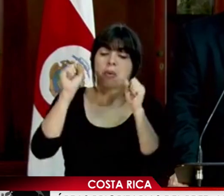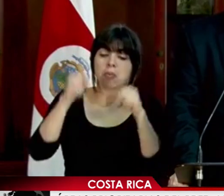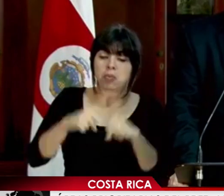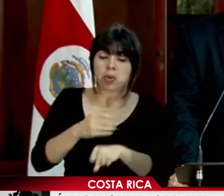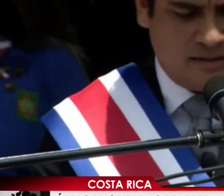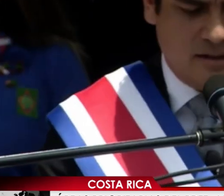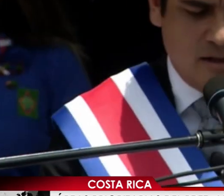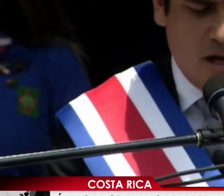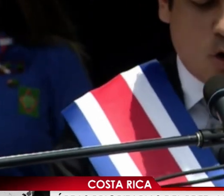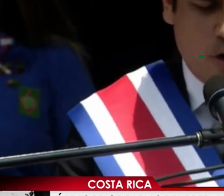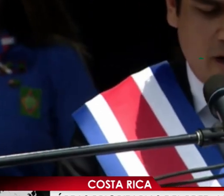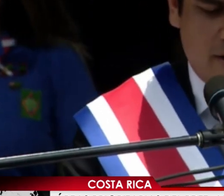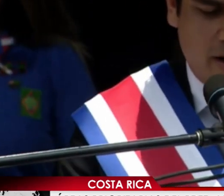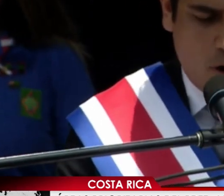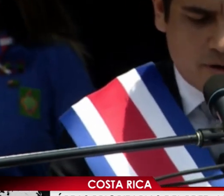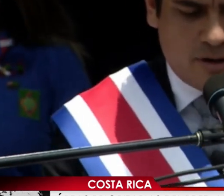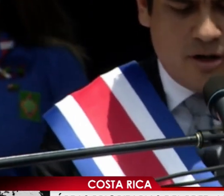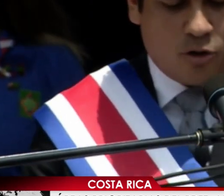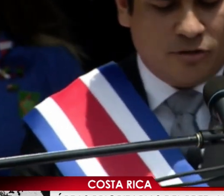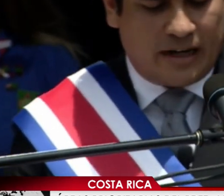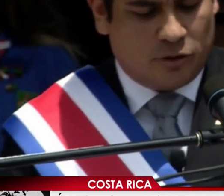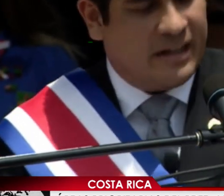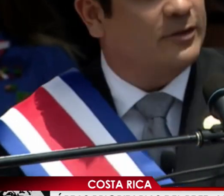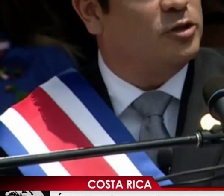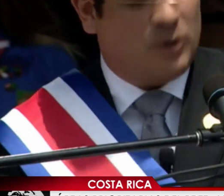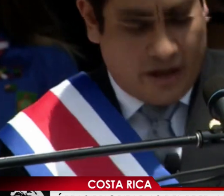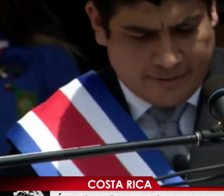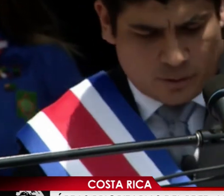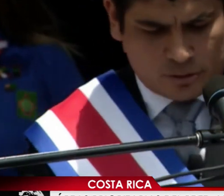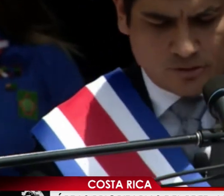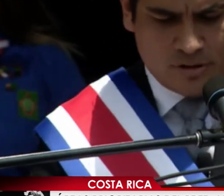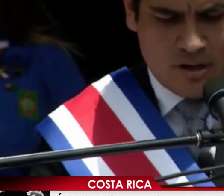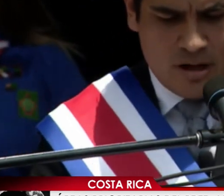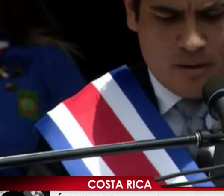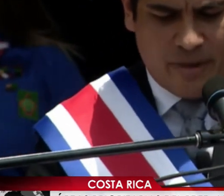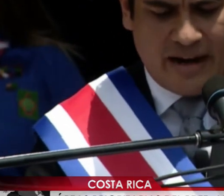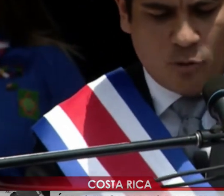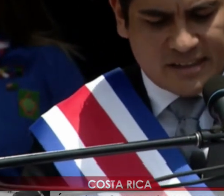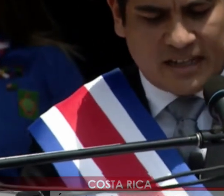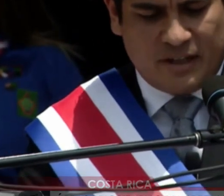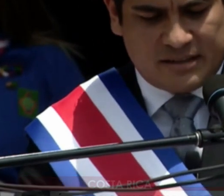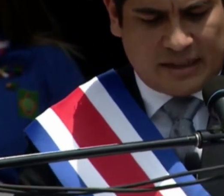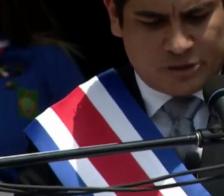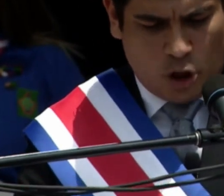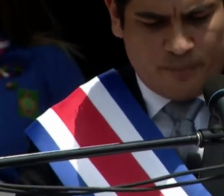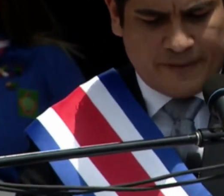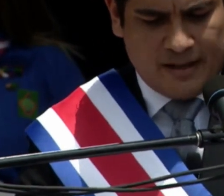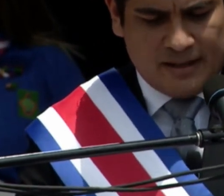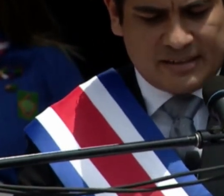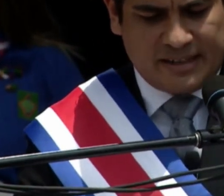pueden avanzar. En Costa Rica, Carlos Alvarado comenzó su mandato presidencial de cuatro años el desde el pasado 8 de mayo.